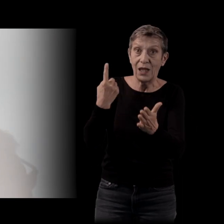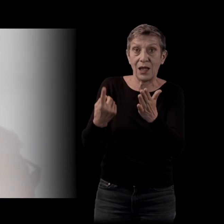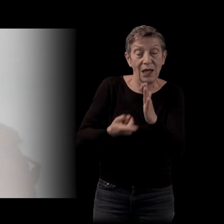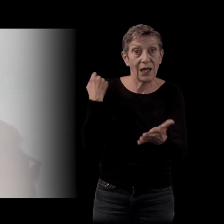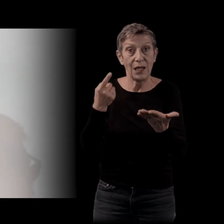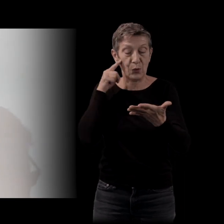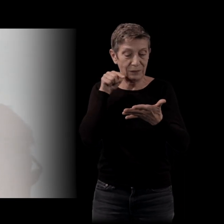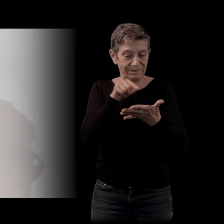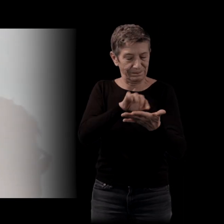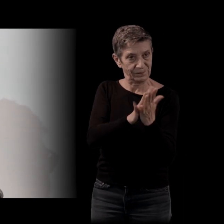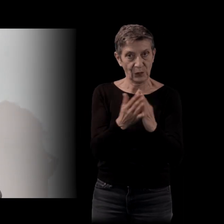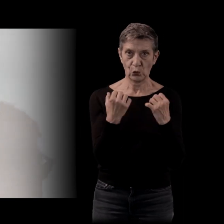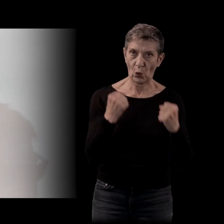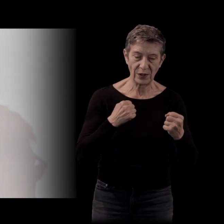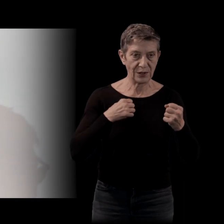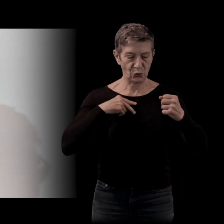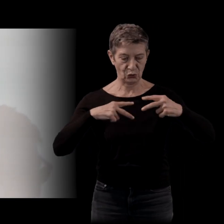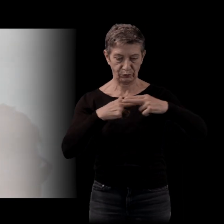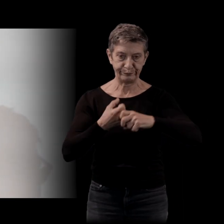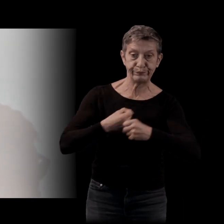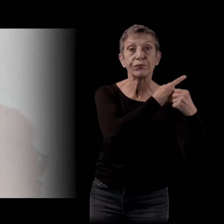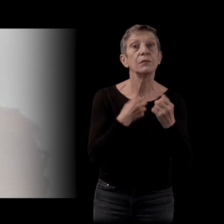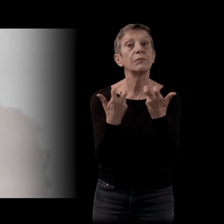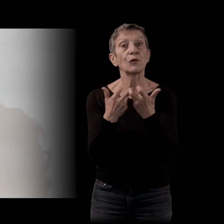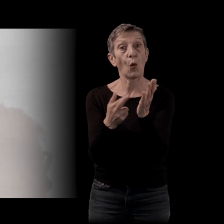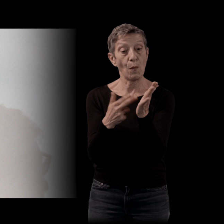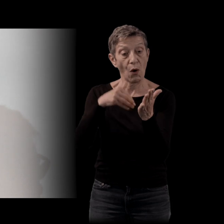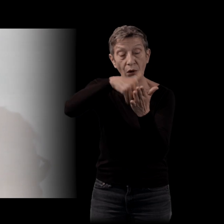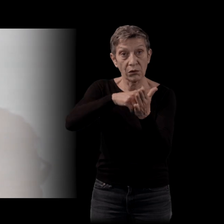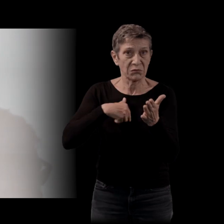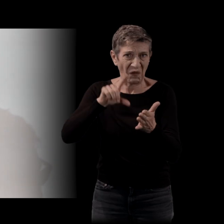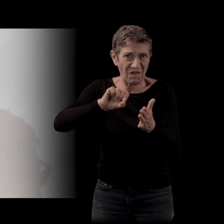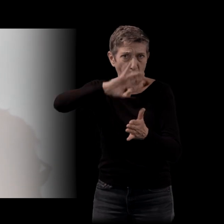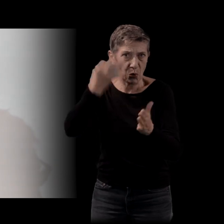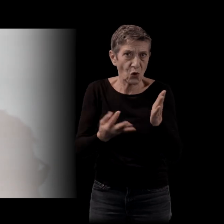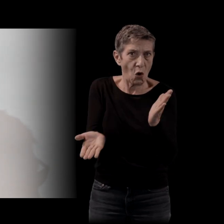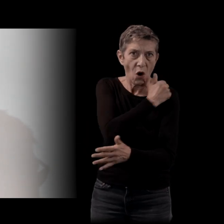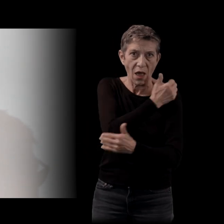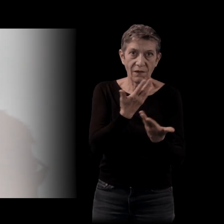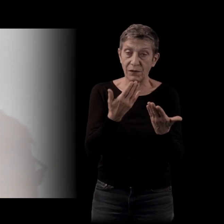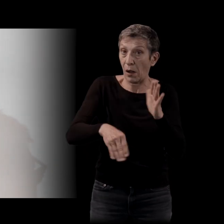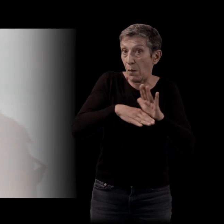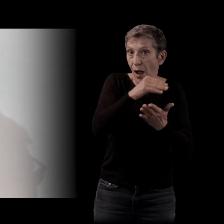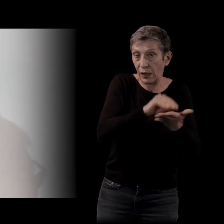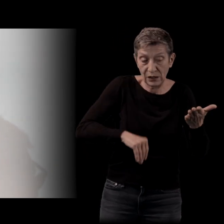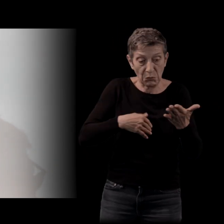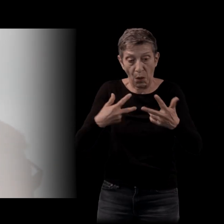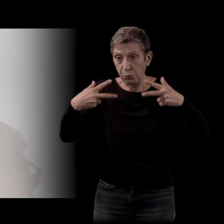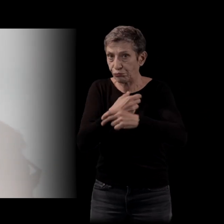couper ce roman, pense que j'en ai coupé près de 20%, je pense, par rapport à ce que j'avais écrit au départ. Et puis après, il y encore un